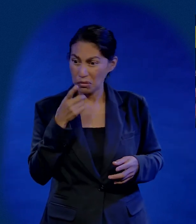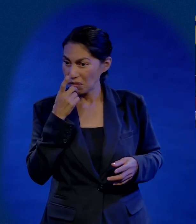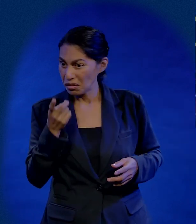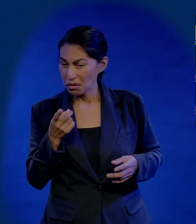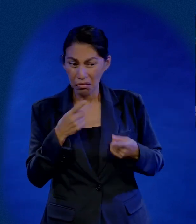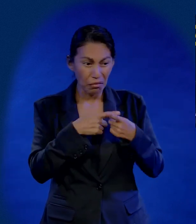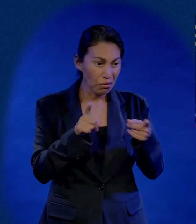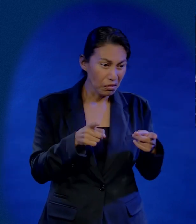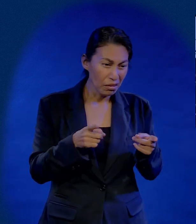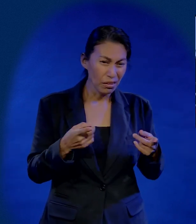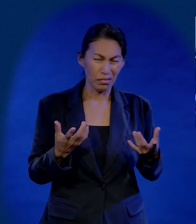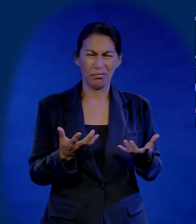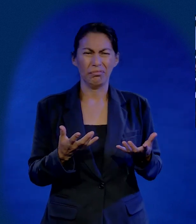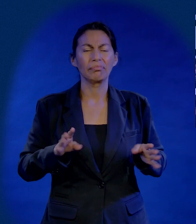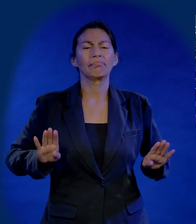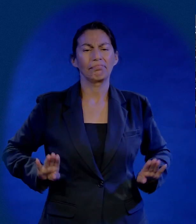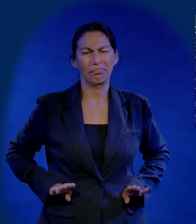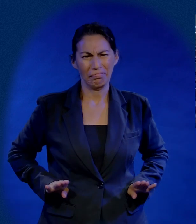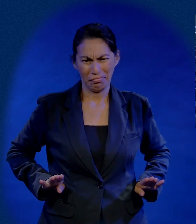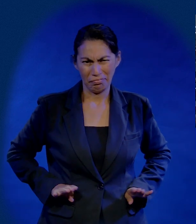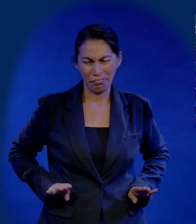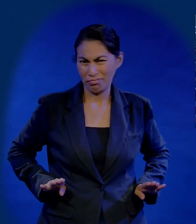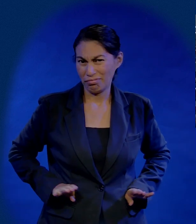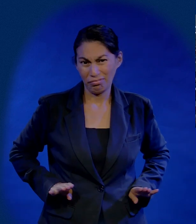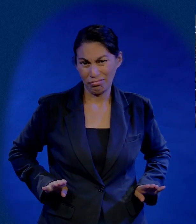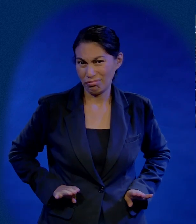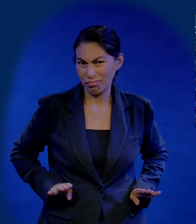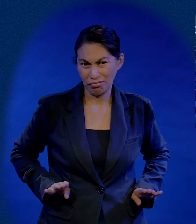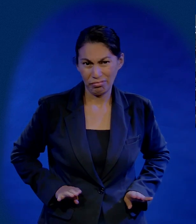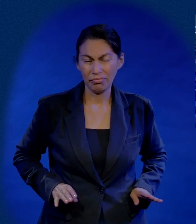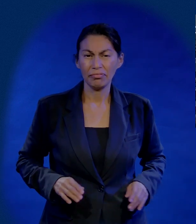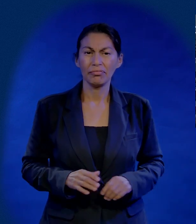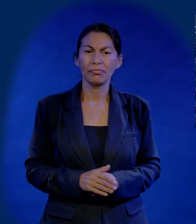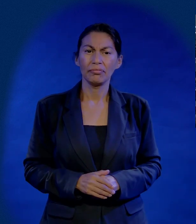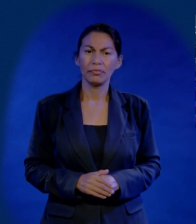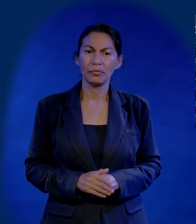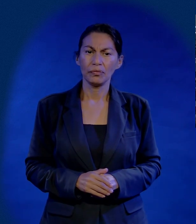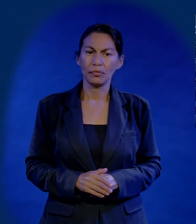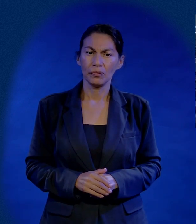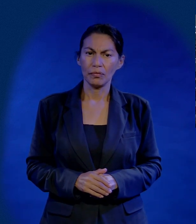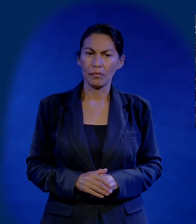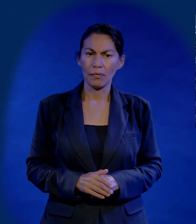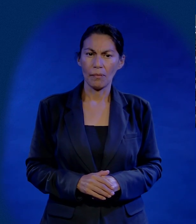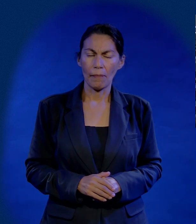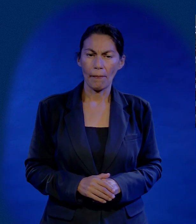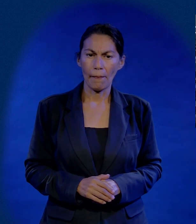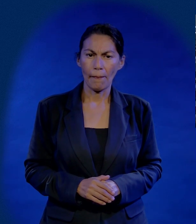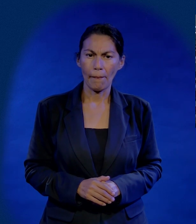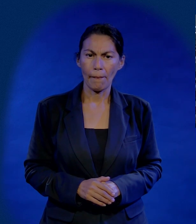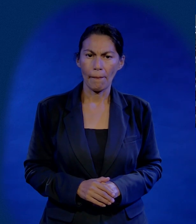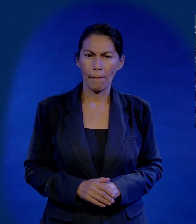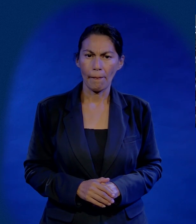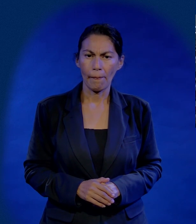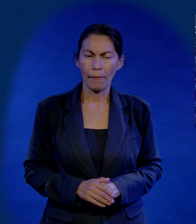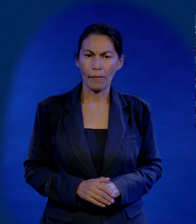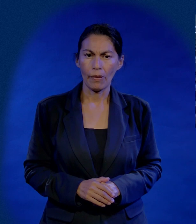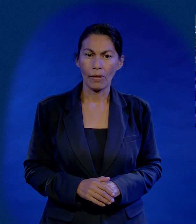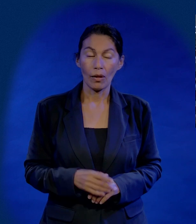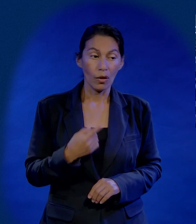elemento destructor de la felicidad cristiana. Vivir haciendo cosas que son diferentes a las